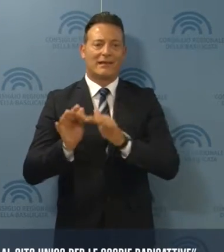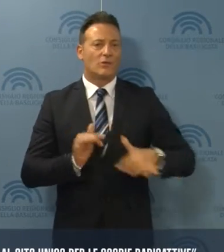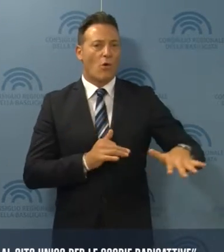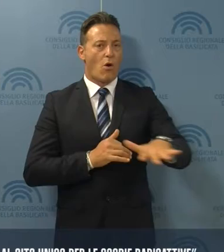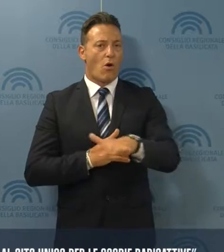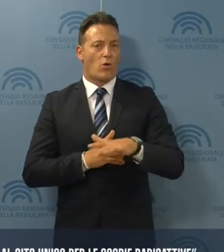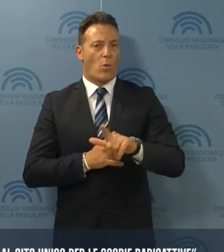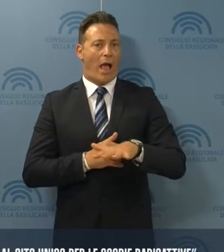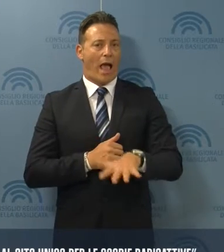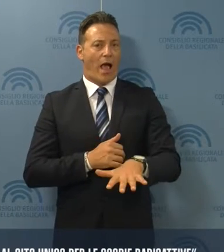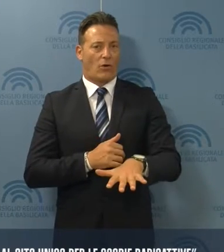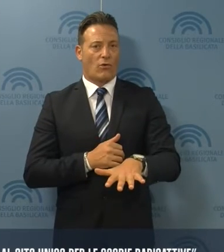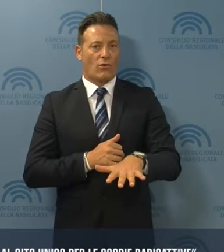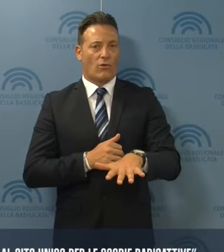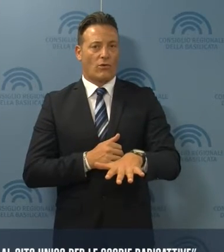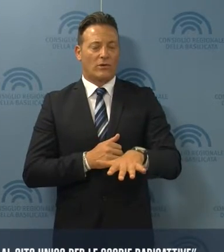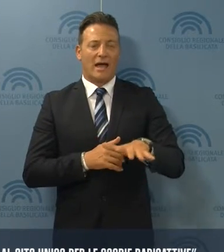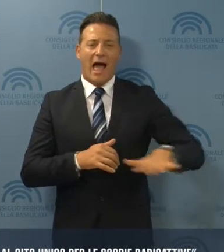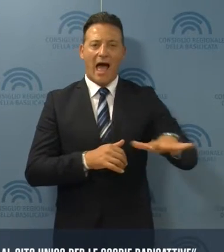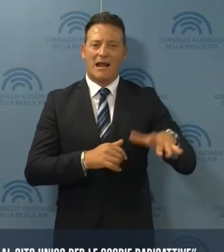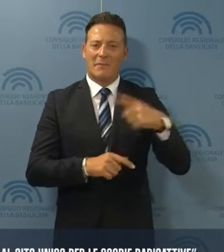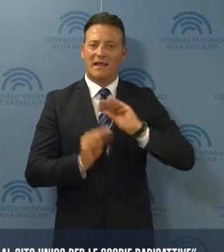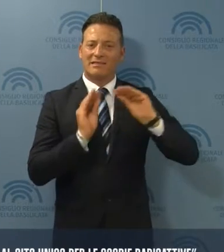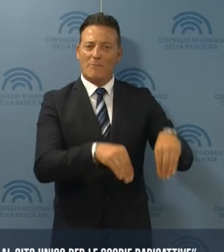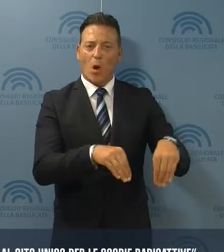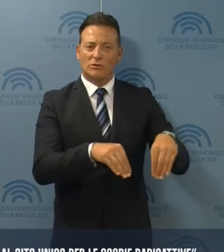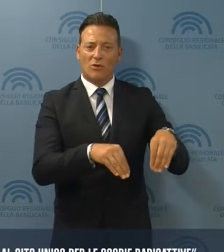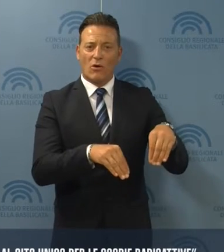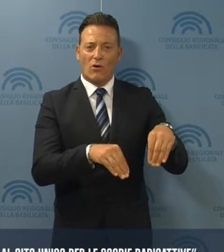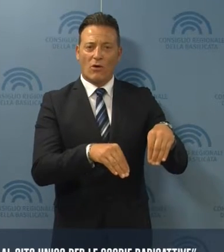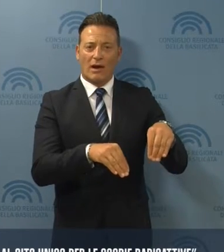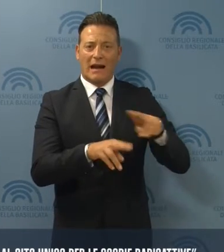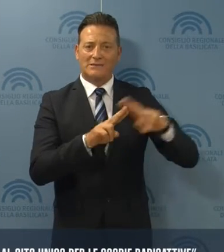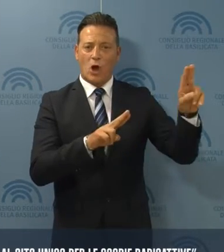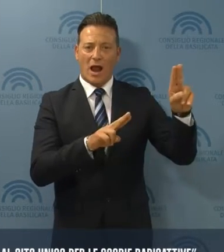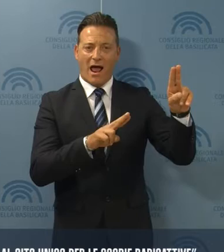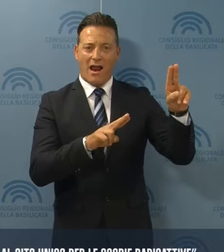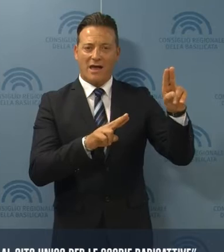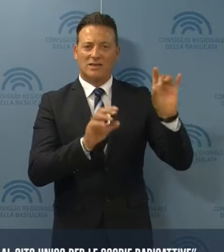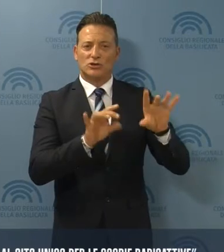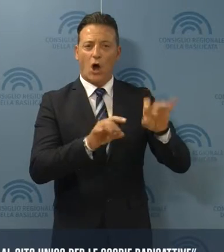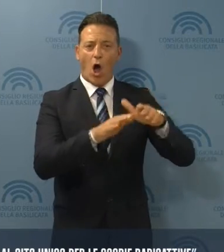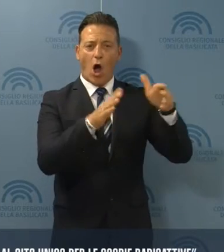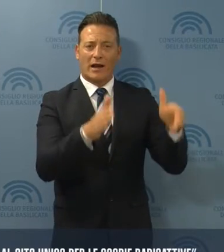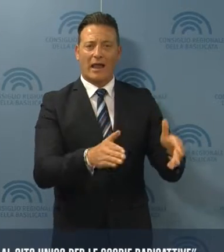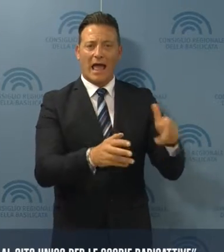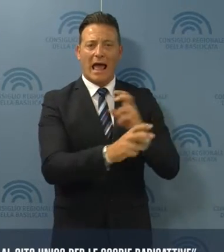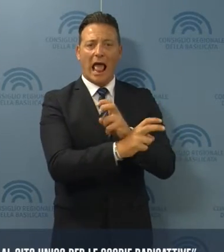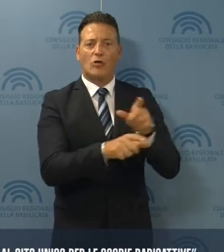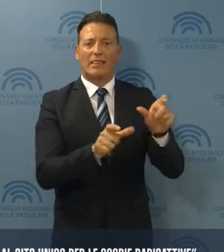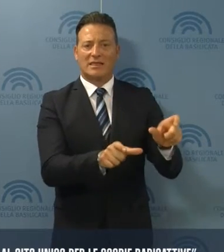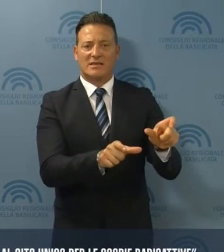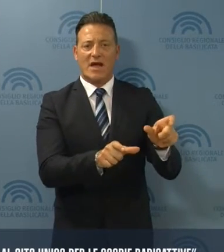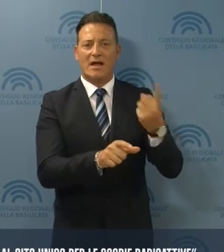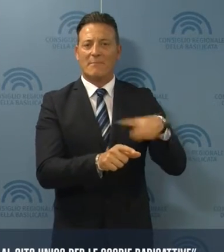territorio lucano di un sito per l'ubicazione del Deposito Nazionale di Scorie Radioattive